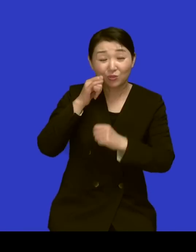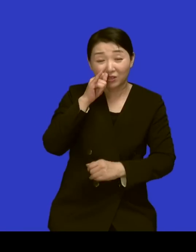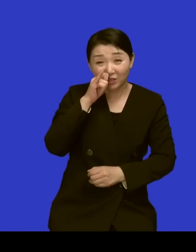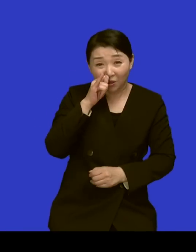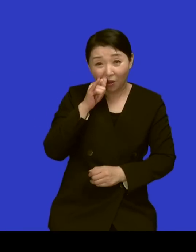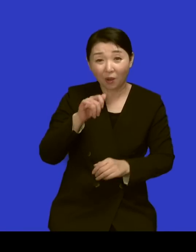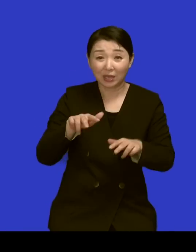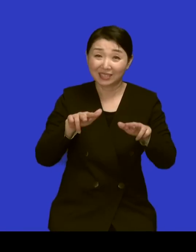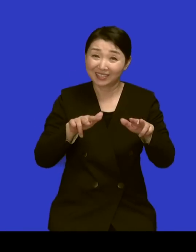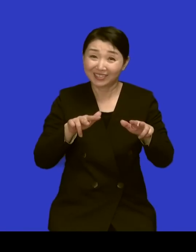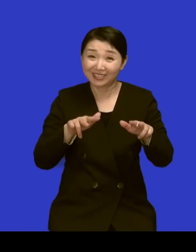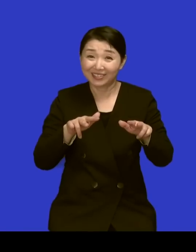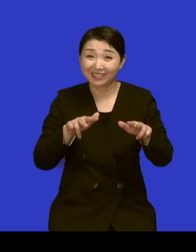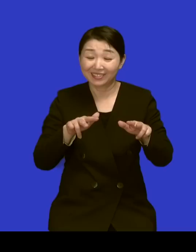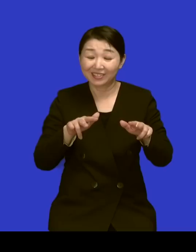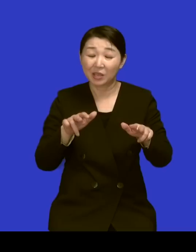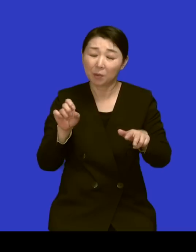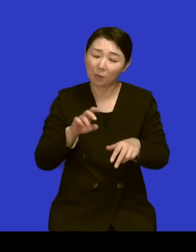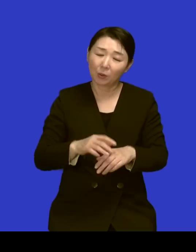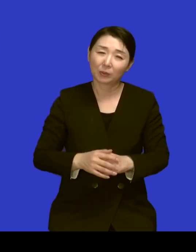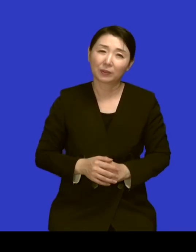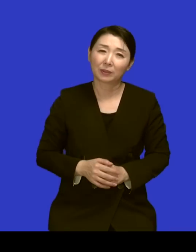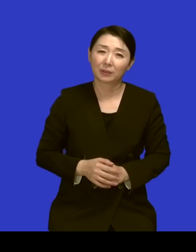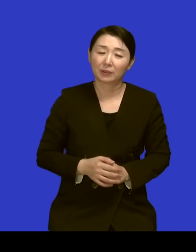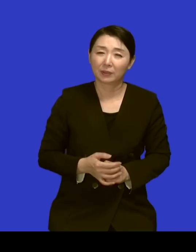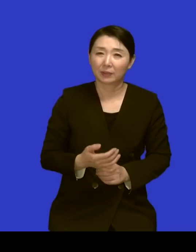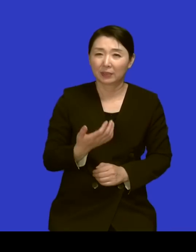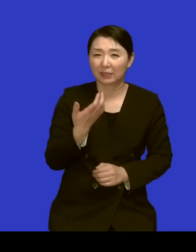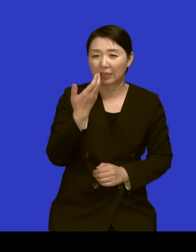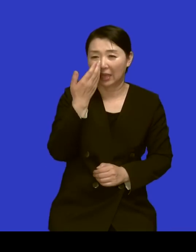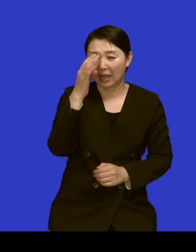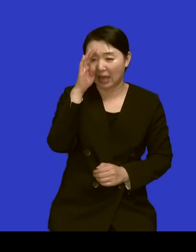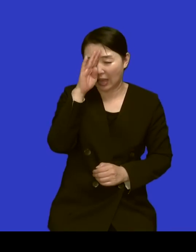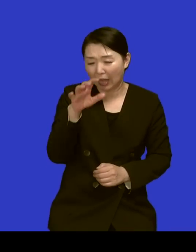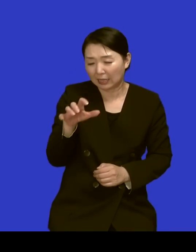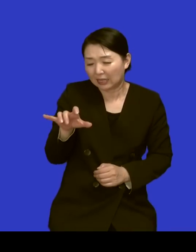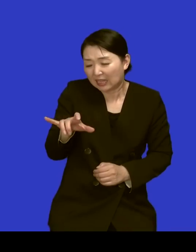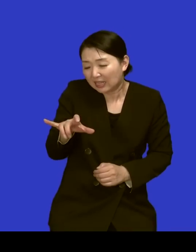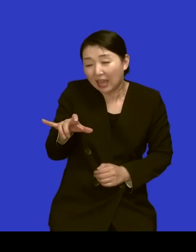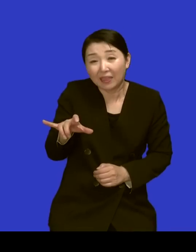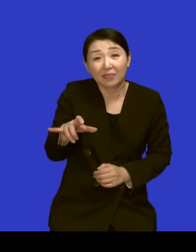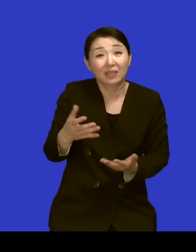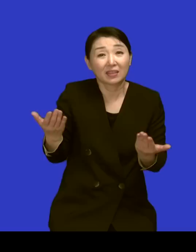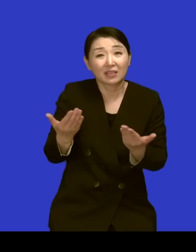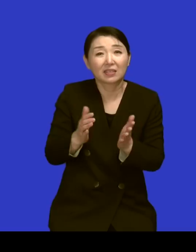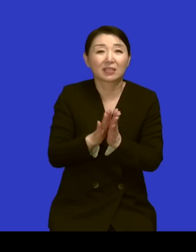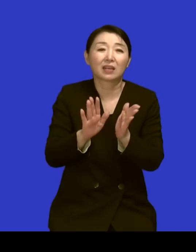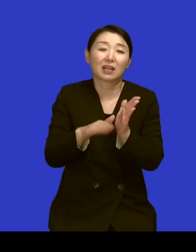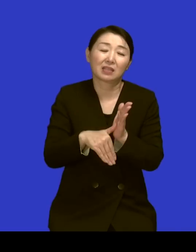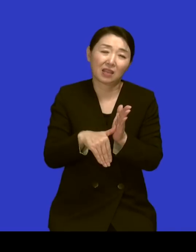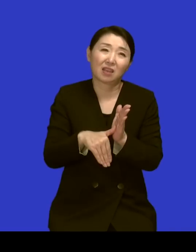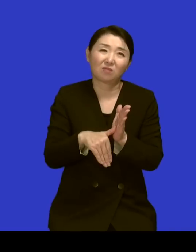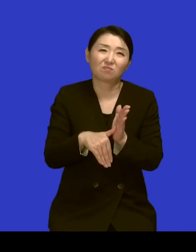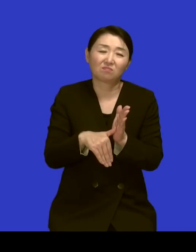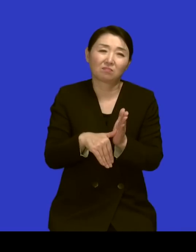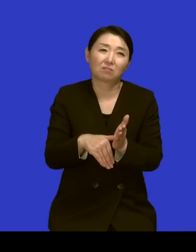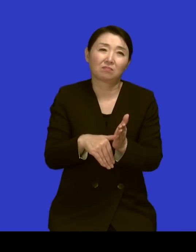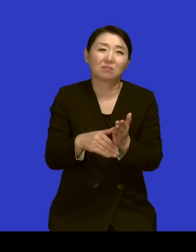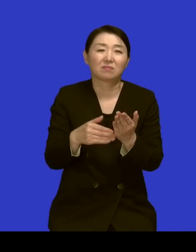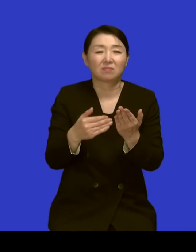들었고요 네 한세님 일을 시작하면서 정말 많이 울었어요 네 그렇게 그냥